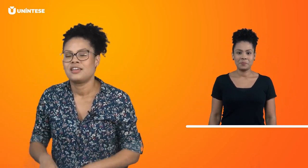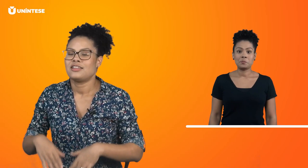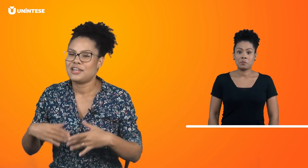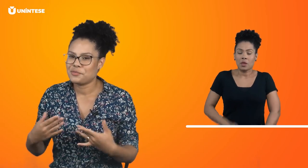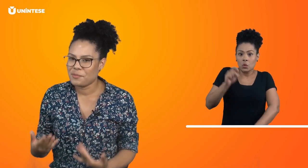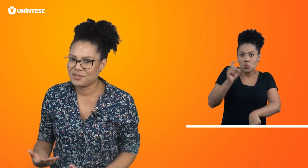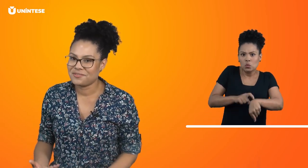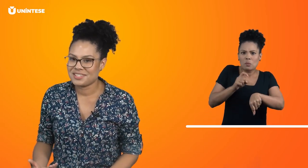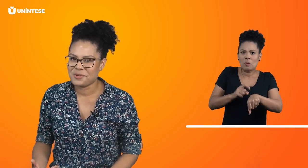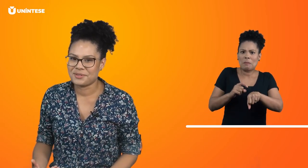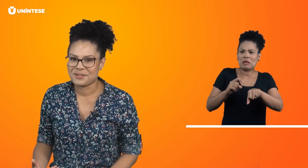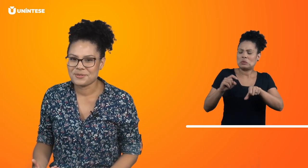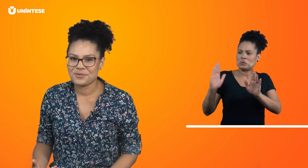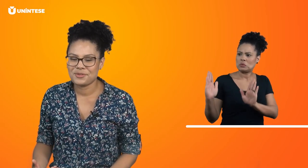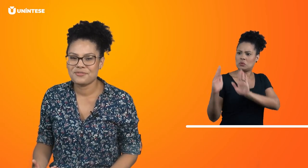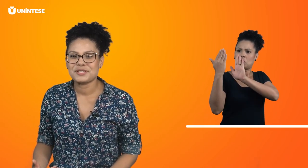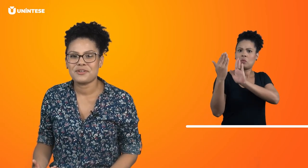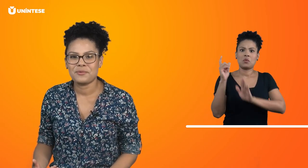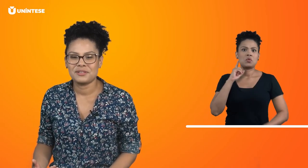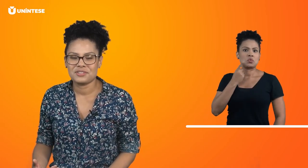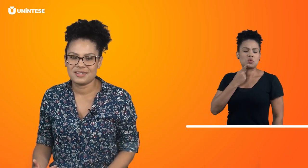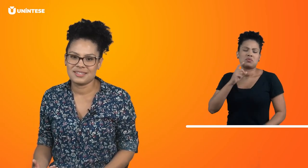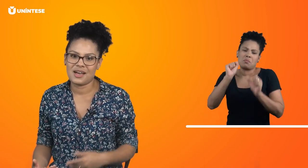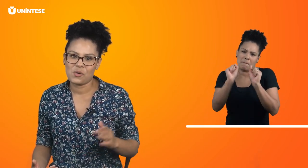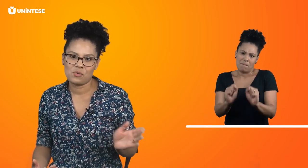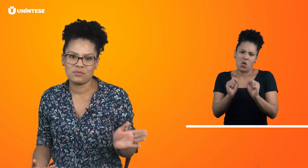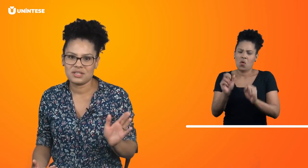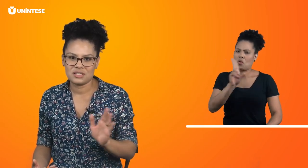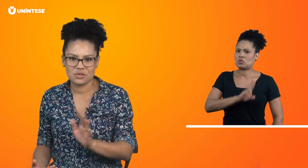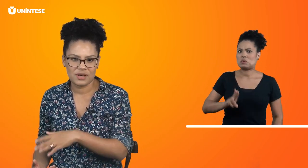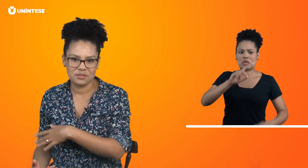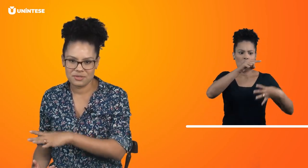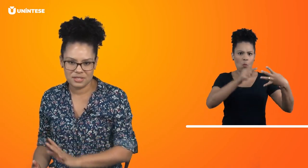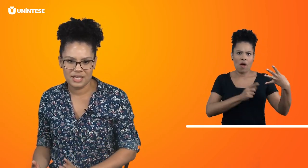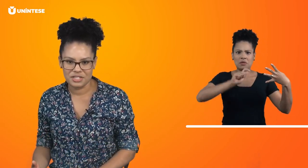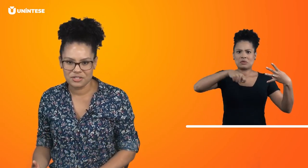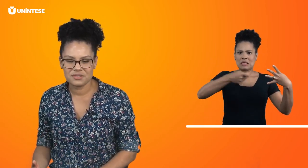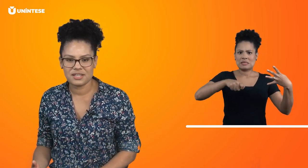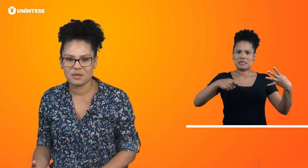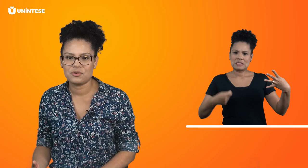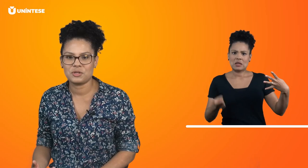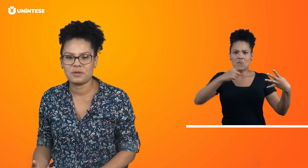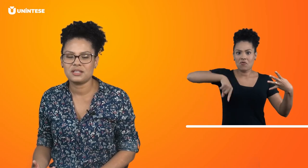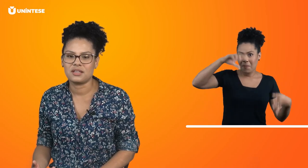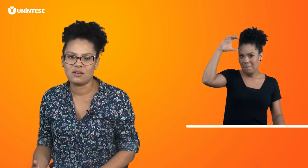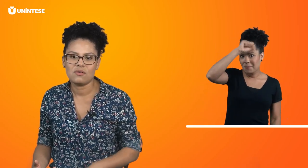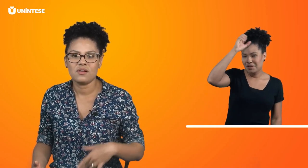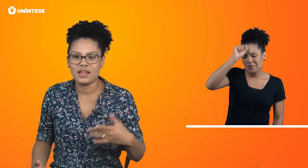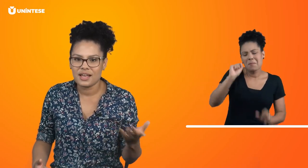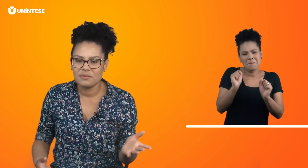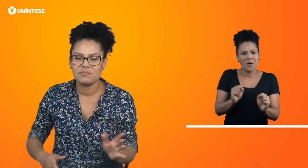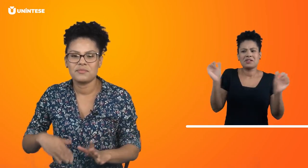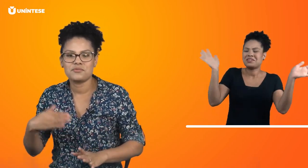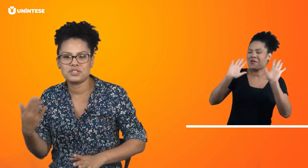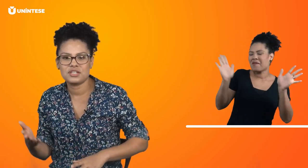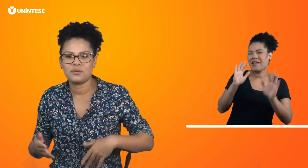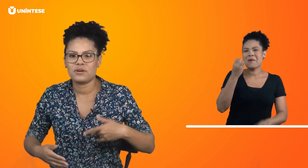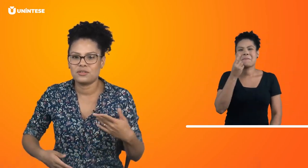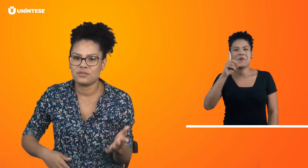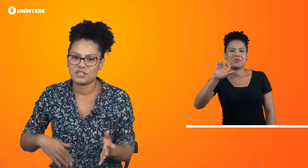E aí, no momento que você encontrar o surdo, você vai poder utilizar um desses quatro sinais que você acabou de aprender. Olá, bom dia, boa noite,